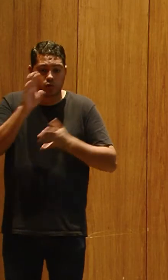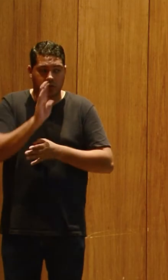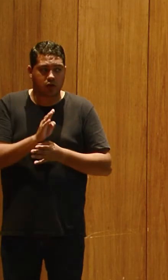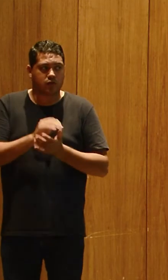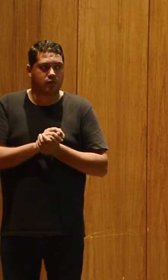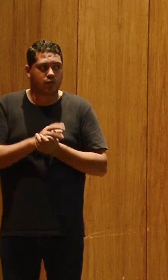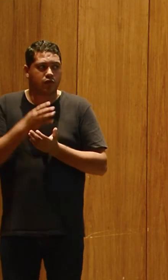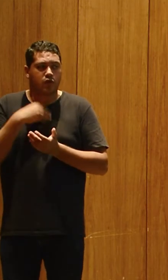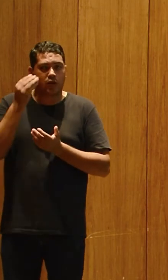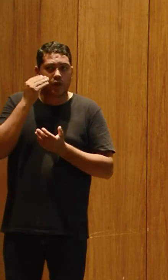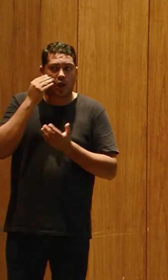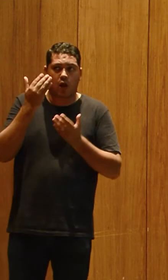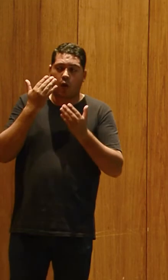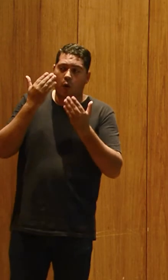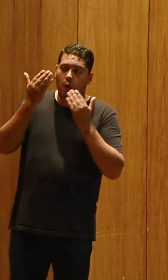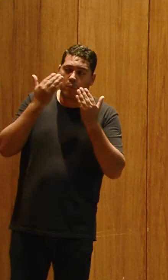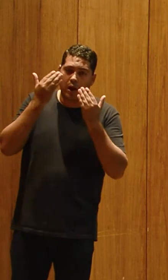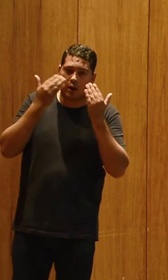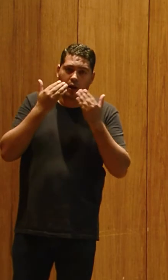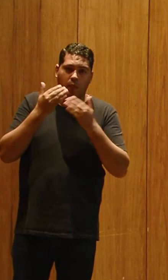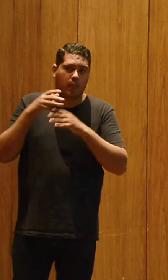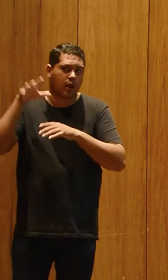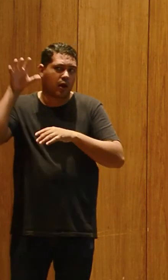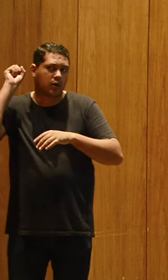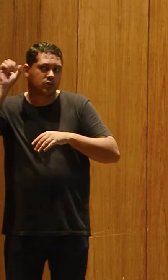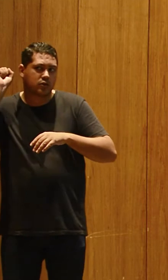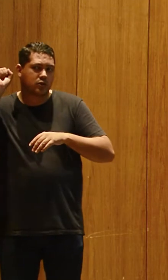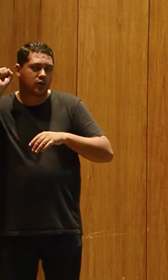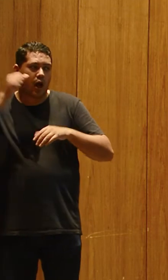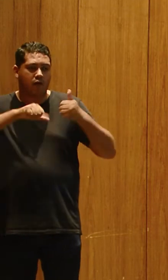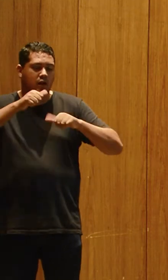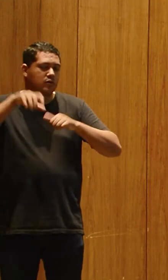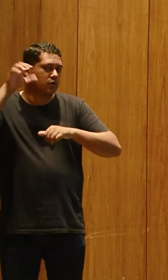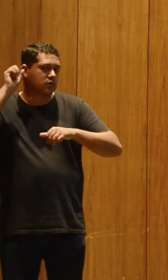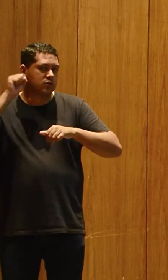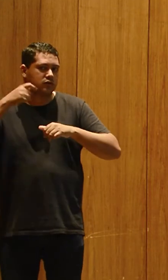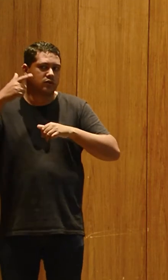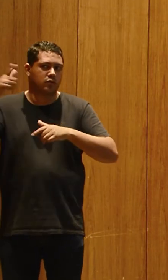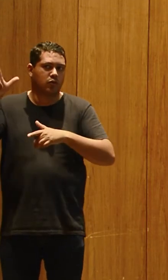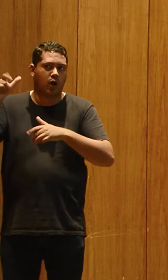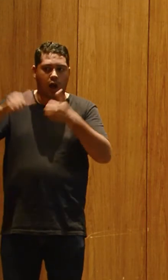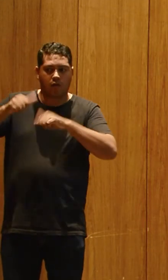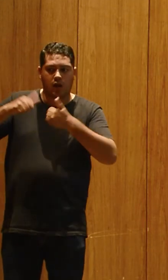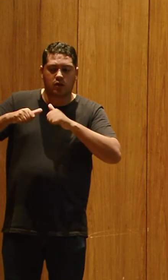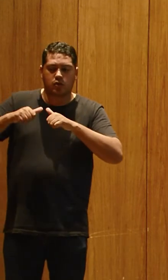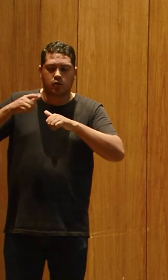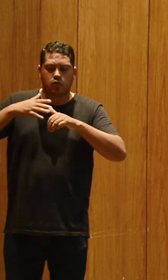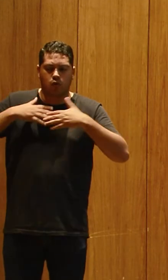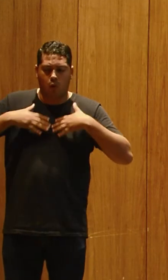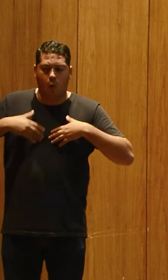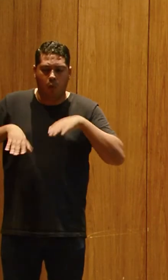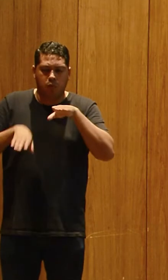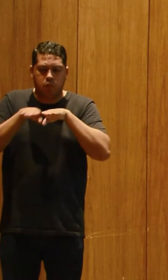eu vou tentar fazer uma comparação com a audição, a avaliação auditiva com a avaliação do equilíbrio corporal. Quando